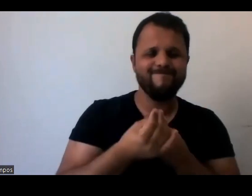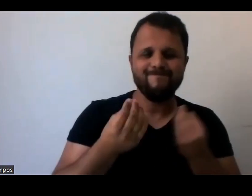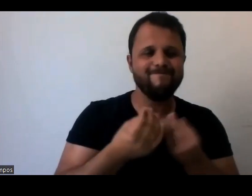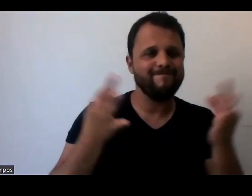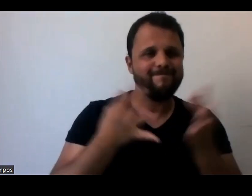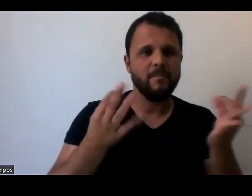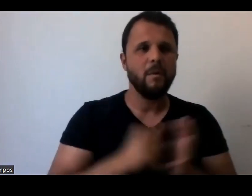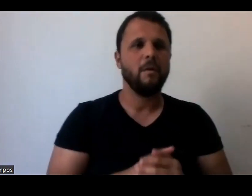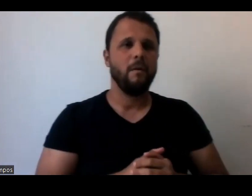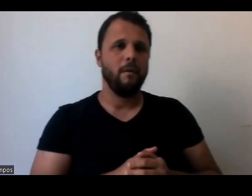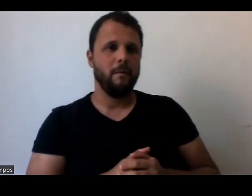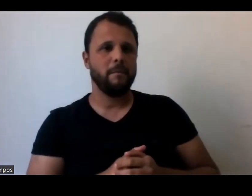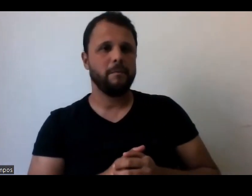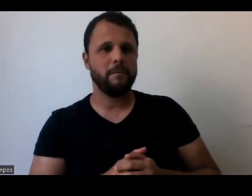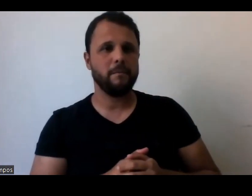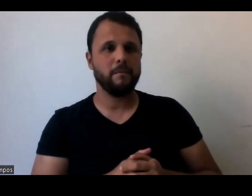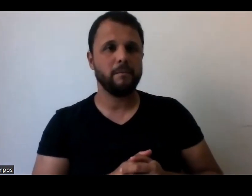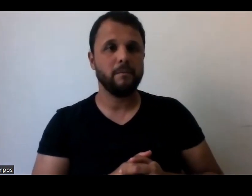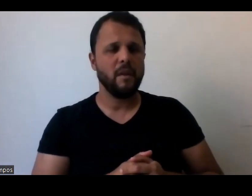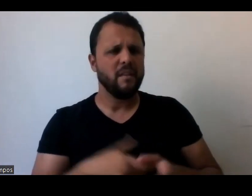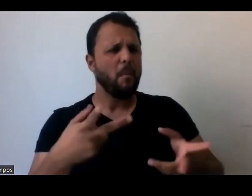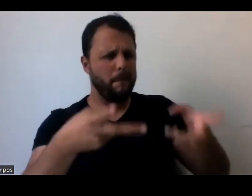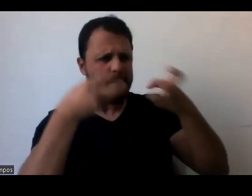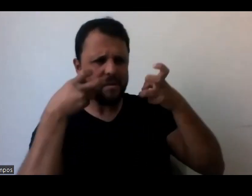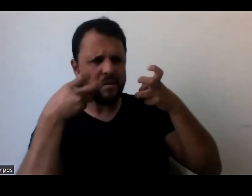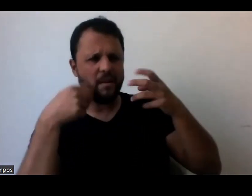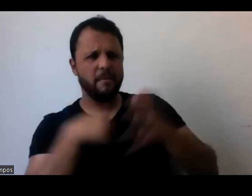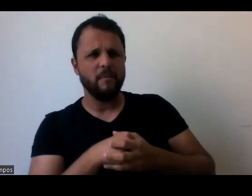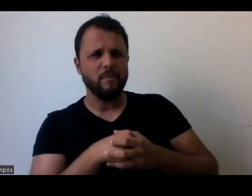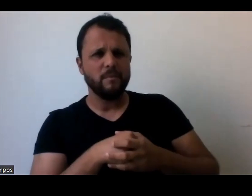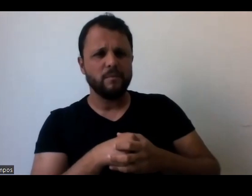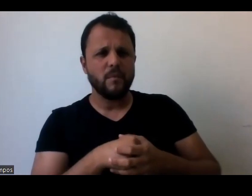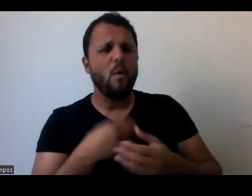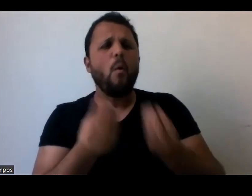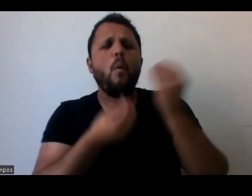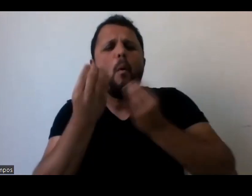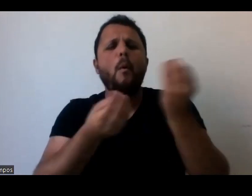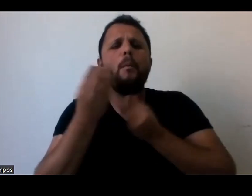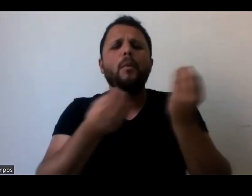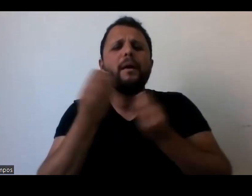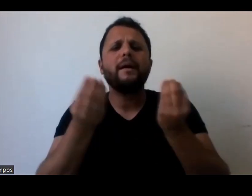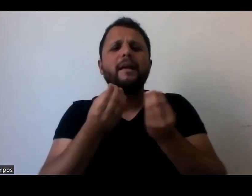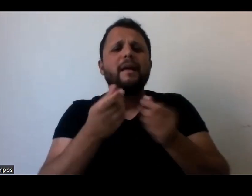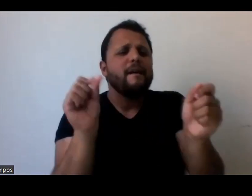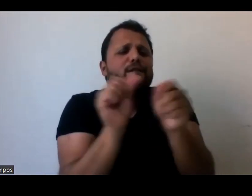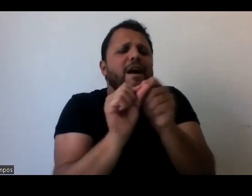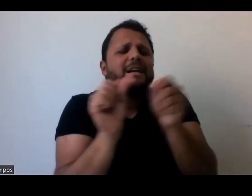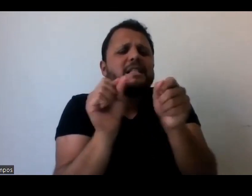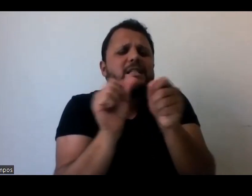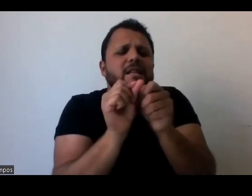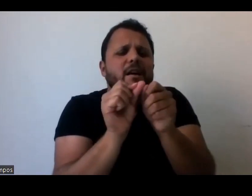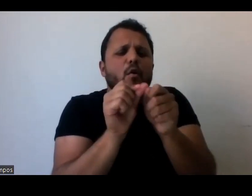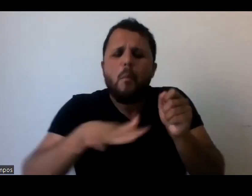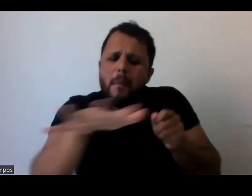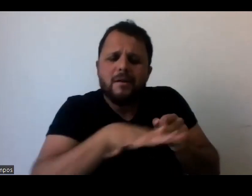que também foi aluno da Valdiza, então, vejam só, né, como essa dimensão, é importante repetir, porque eu vou